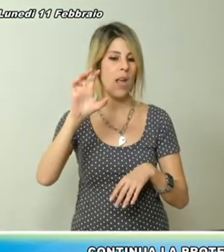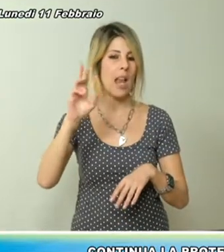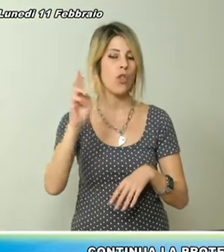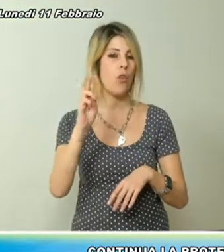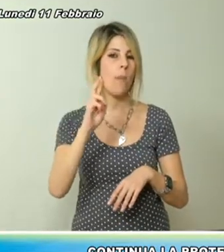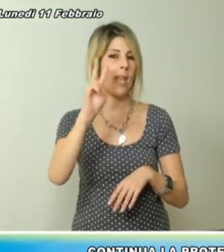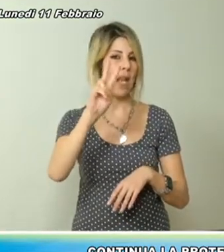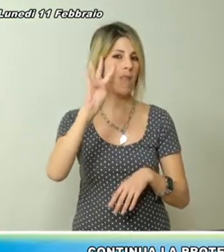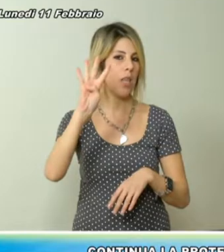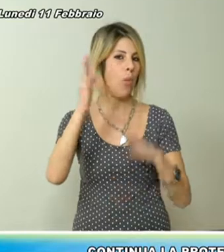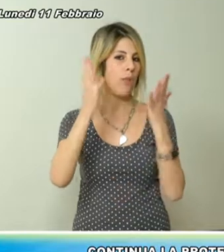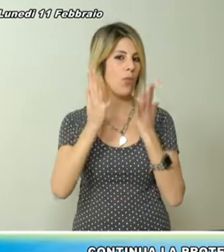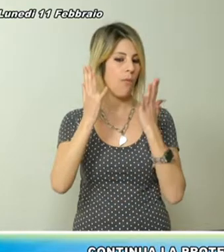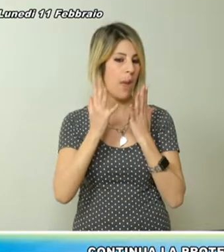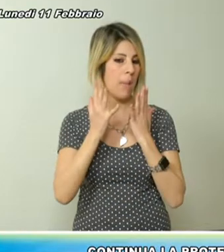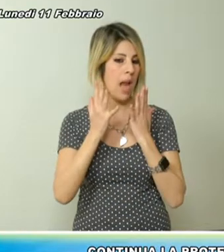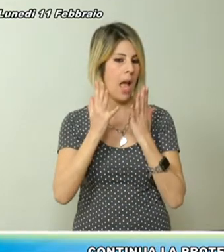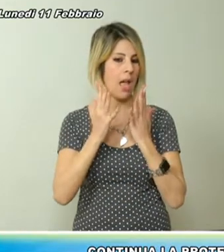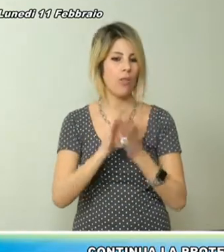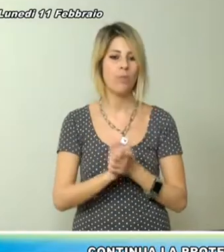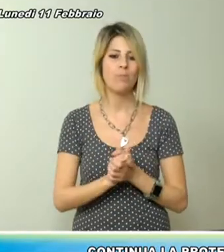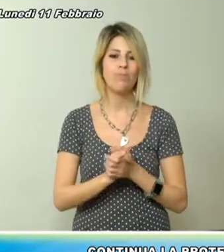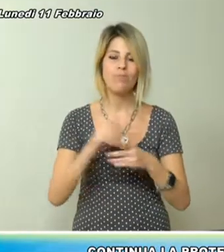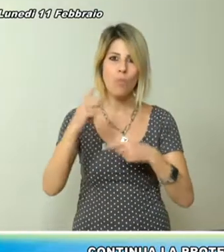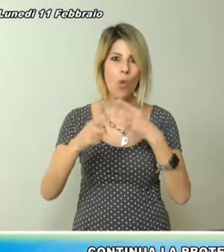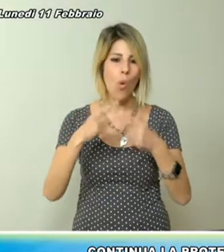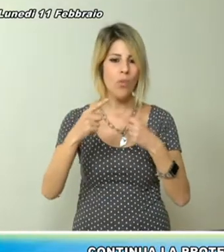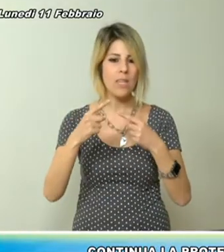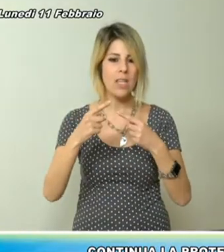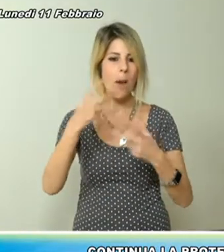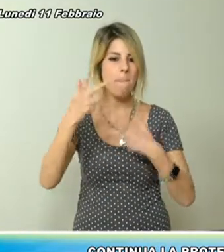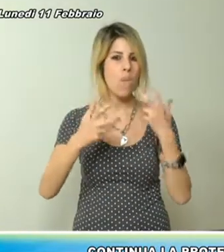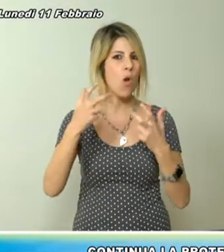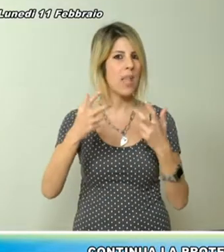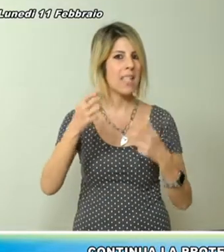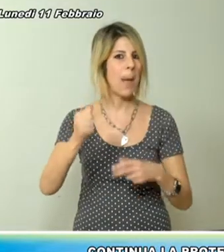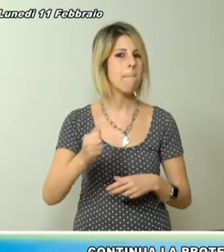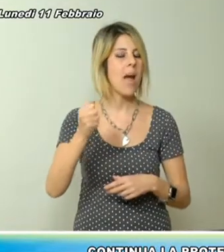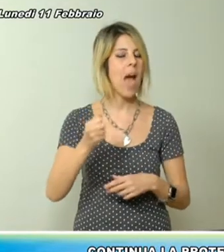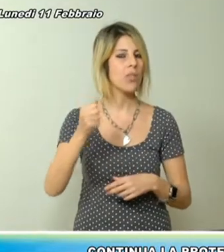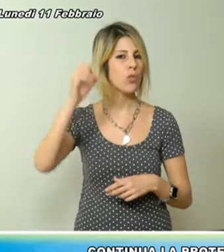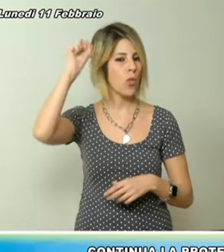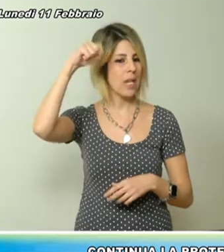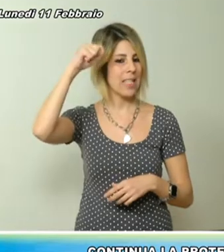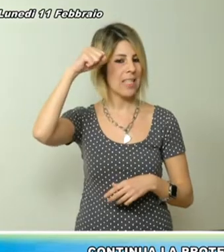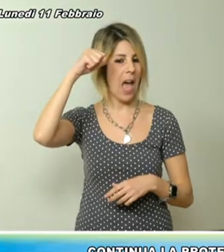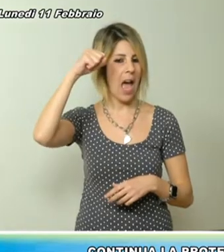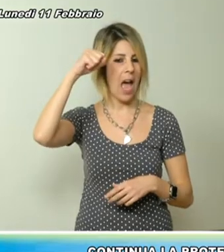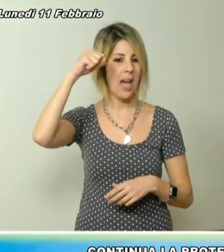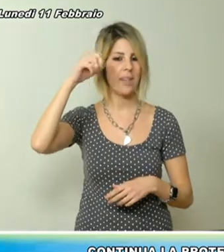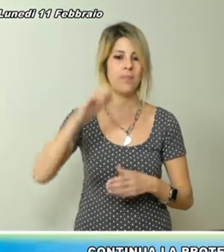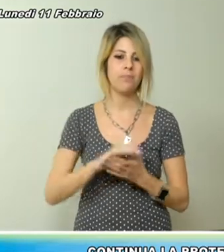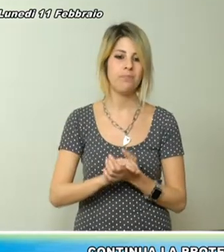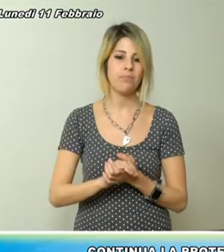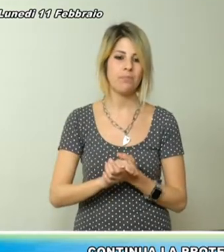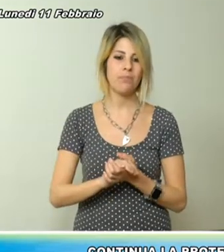Prosegue, anzi si infuoca, la protesta dei pastori sardi. Decine di migliaia di litri di